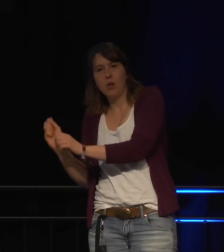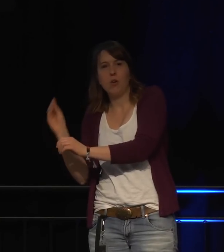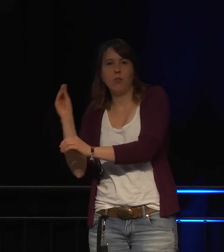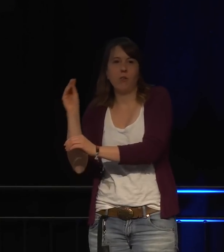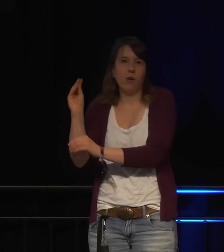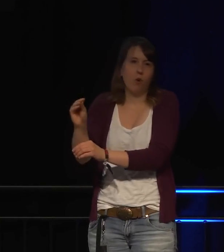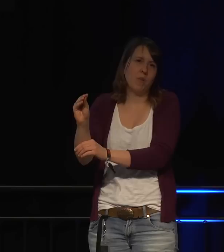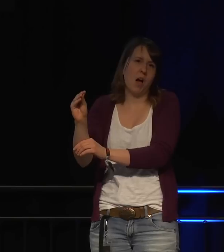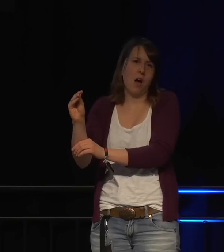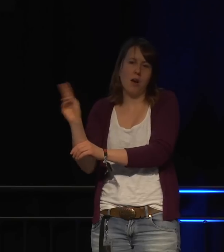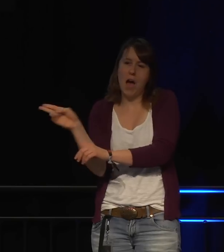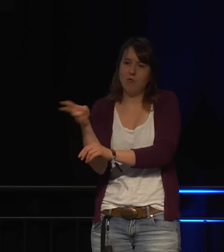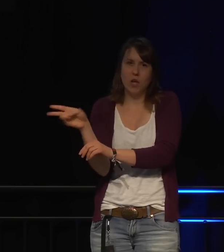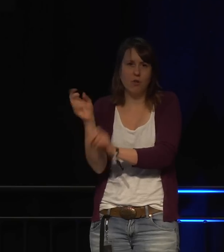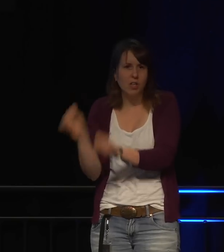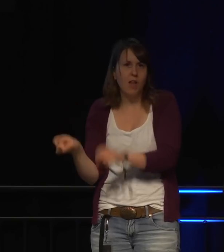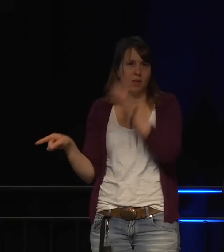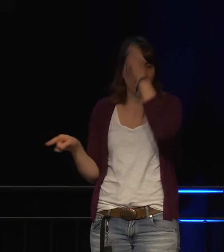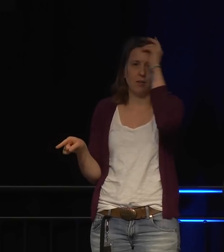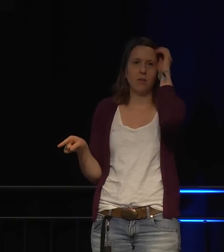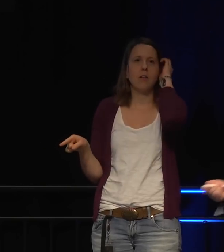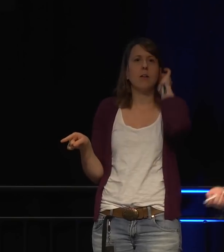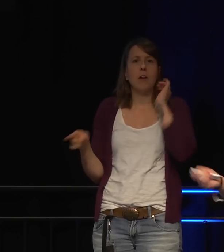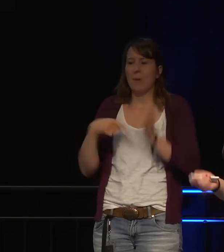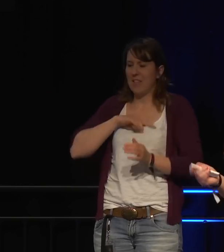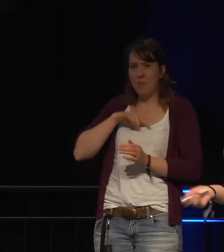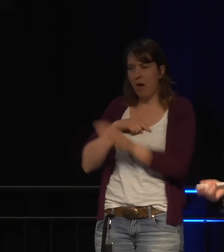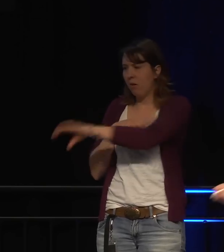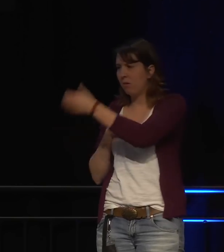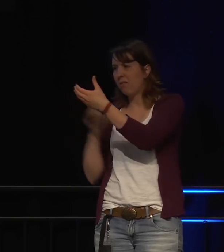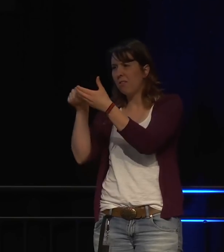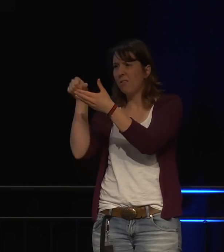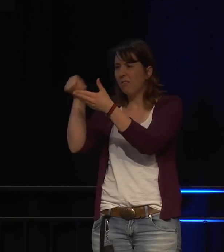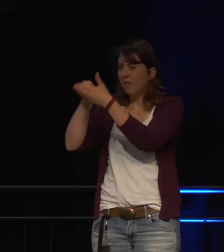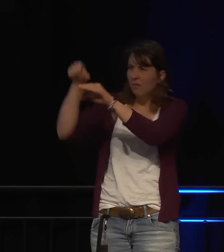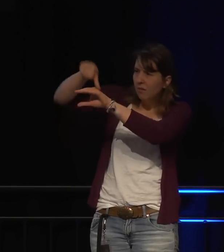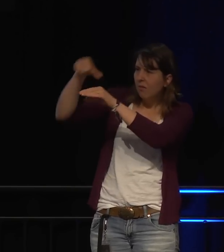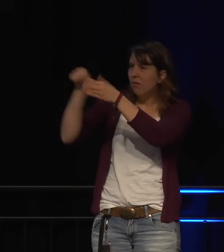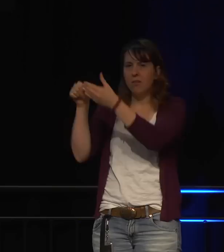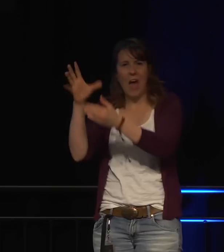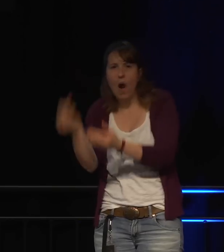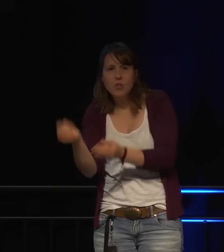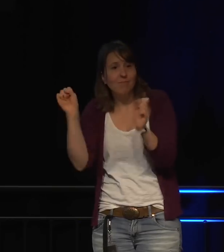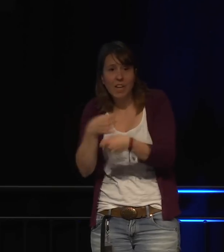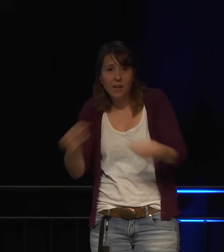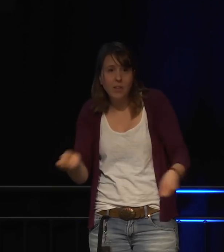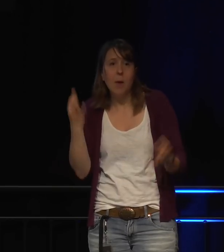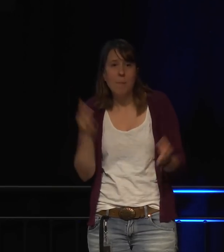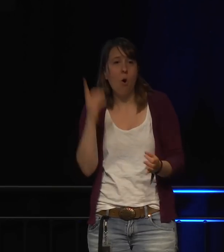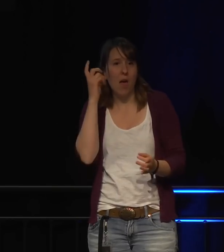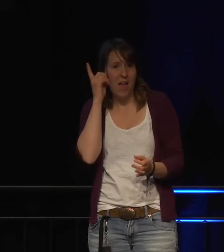Das Mikrofon kann nur durch eine App deaktiviert werden. Es gibt keinen physischen Knopf. Eine